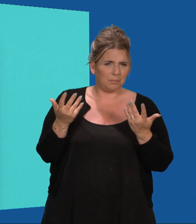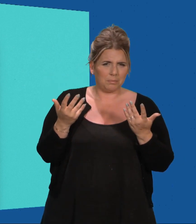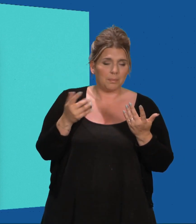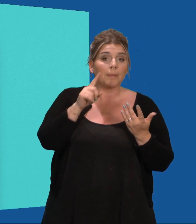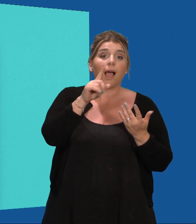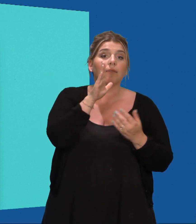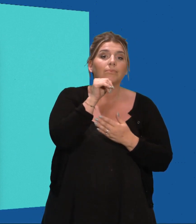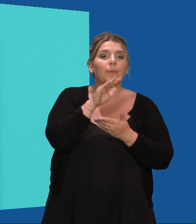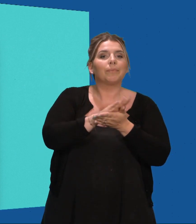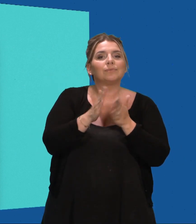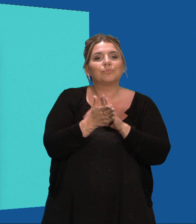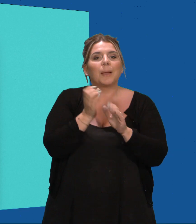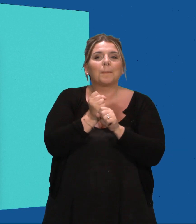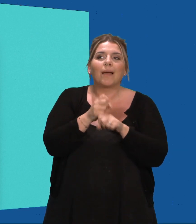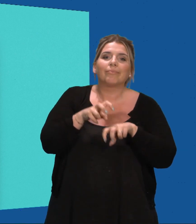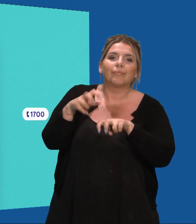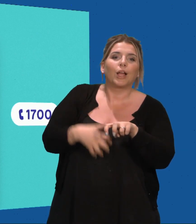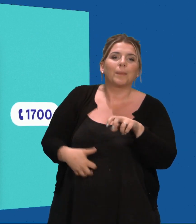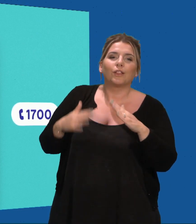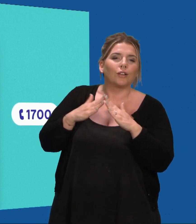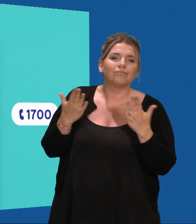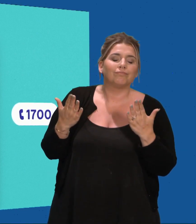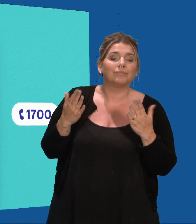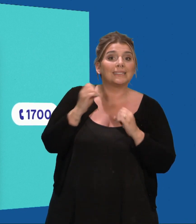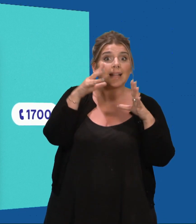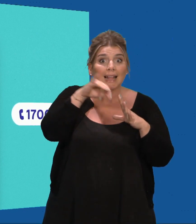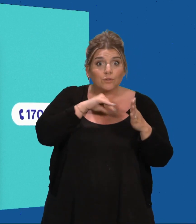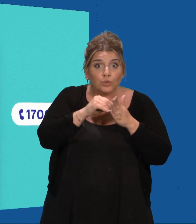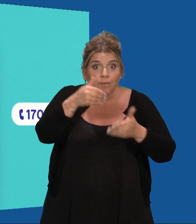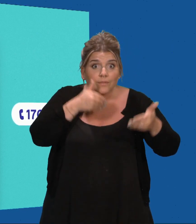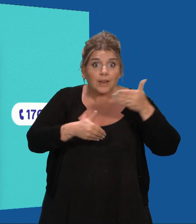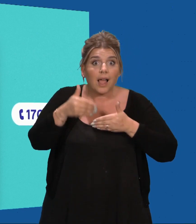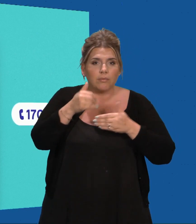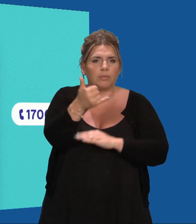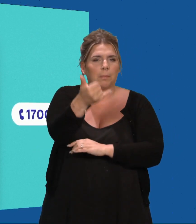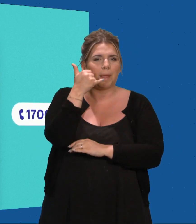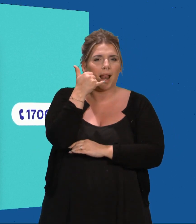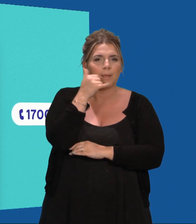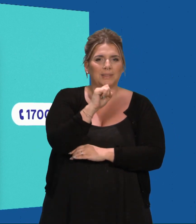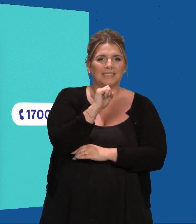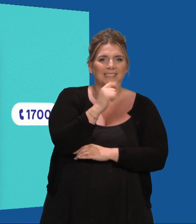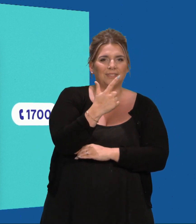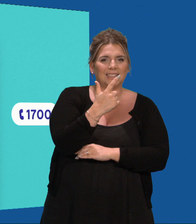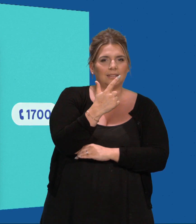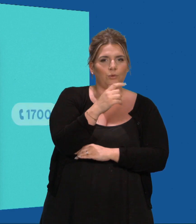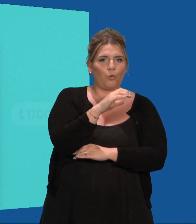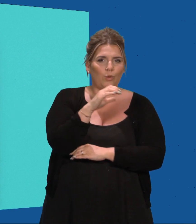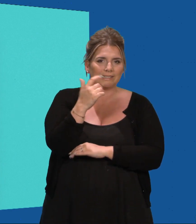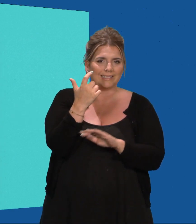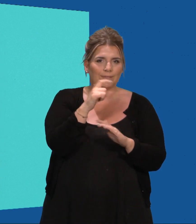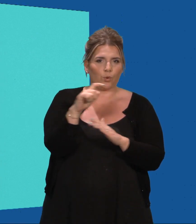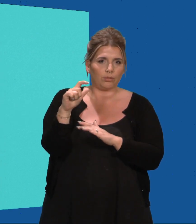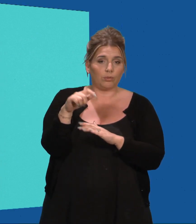maken. Heb je nog vragen? Bel dan naar 1700, het gratis nummer van de Vlaamse overheid.